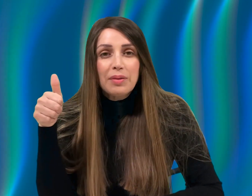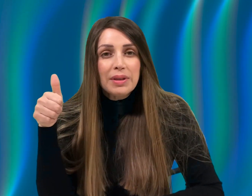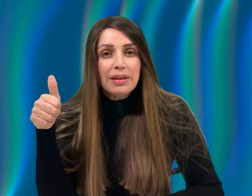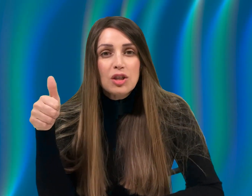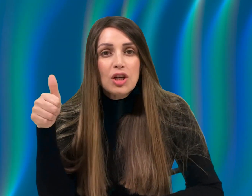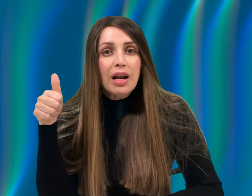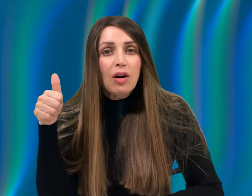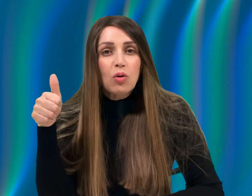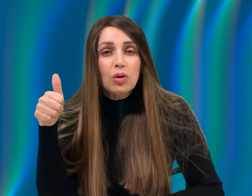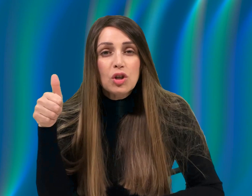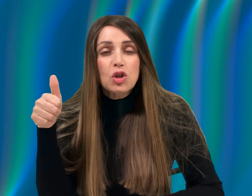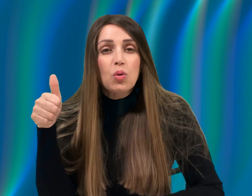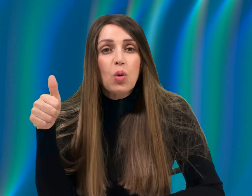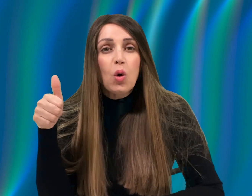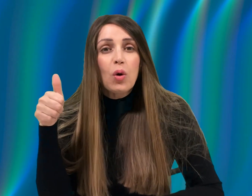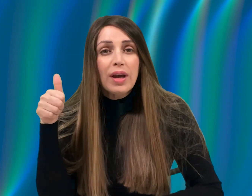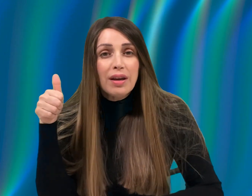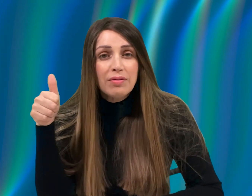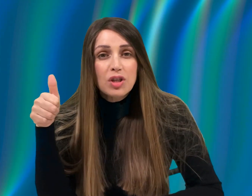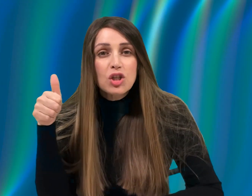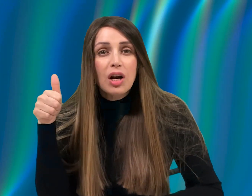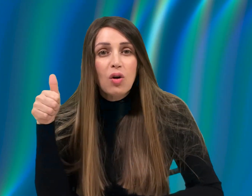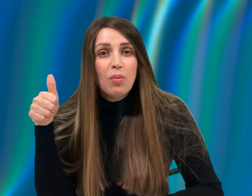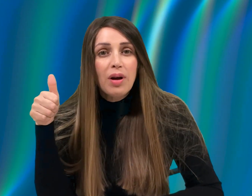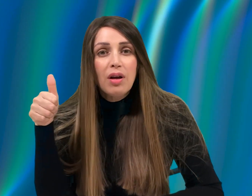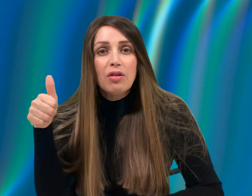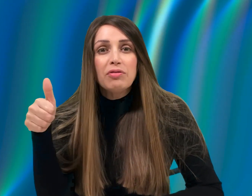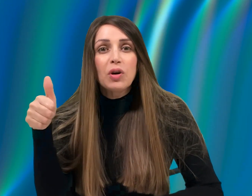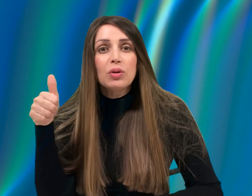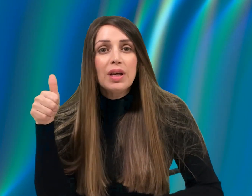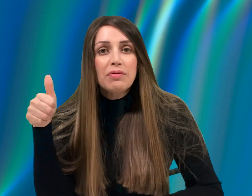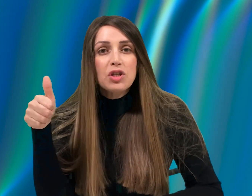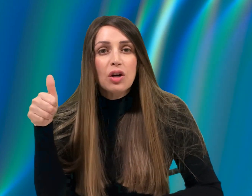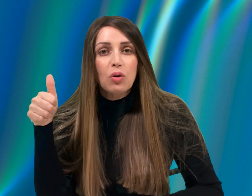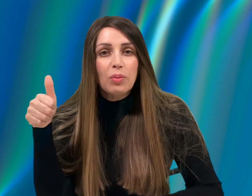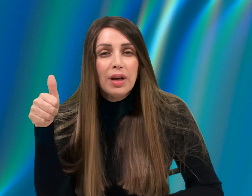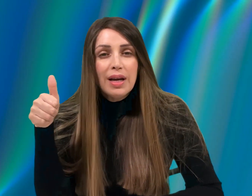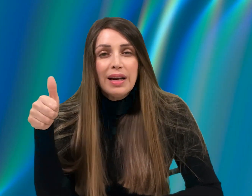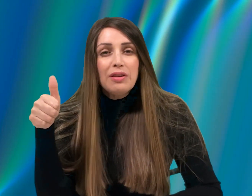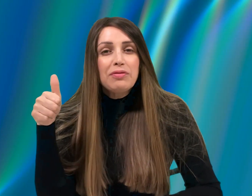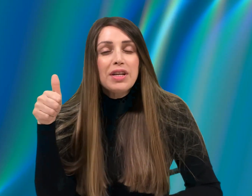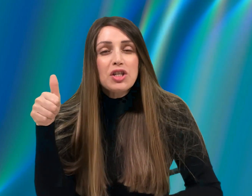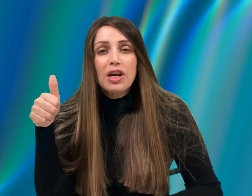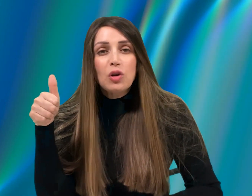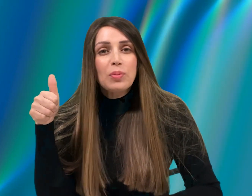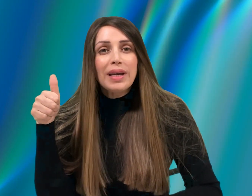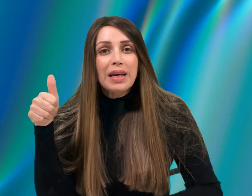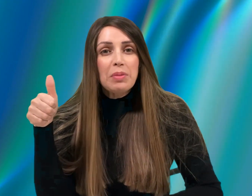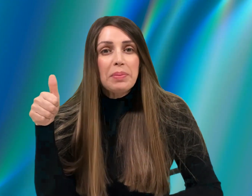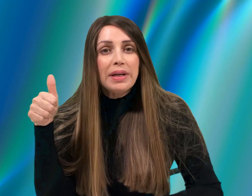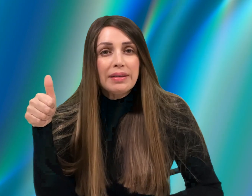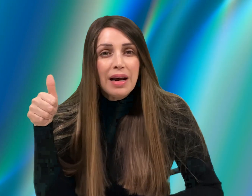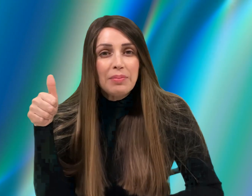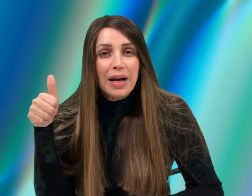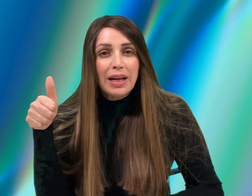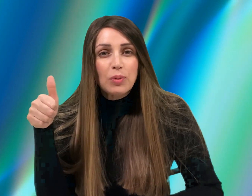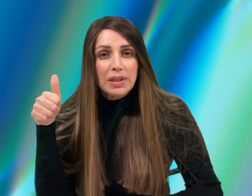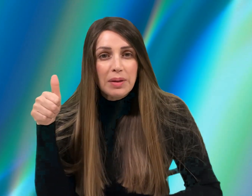המטה של הארון שהוא אוהב שלום ועודף שלום. לפני שאנחנו מהירים לבן אדם, אנחנו צריכים